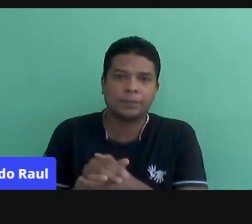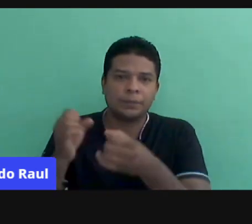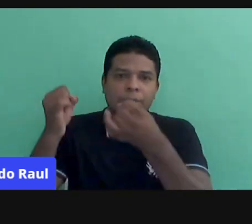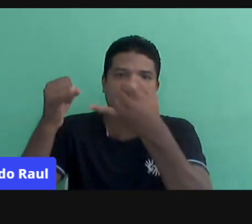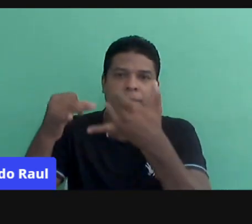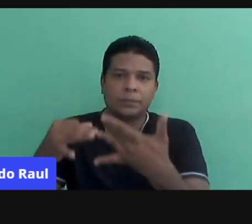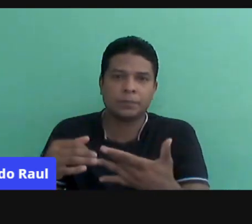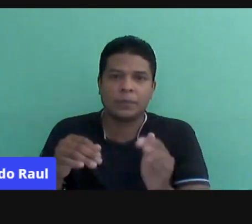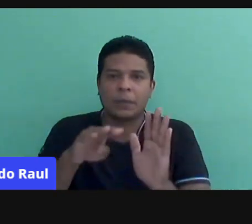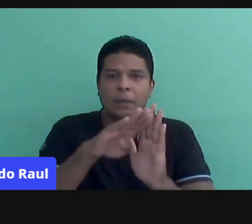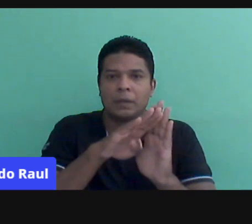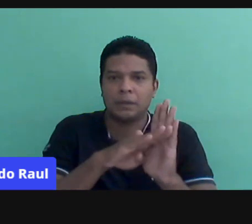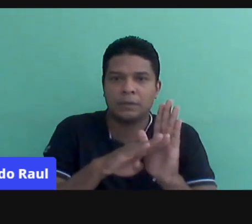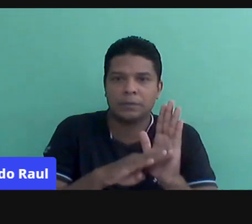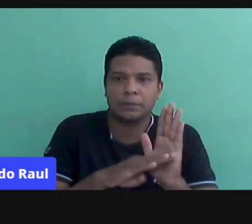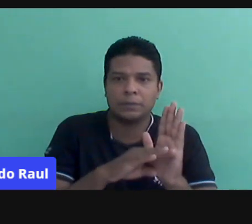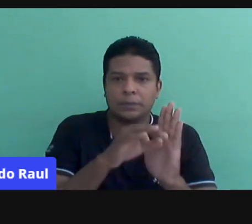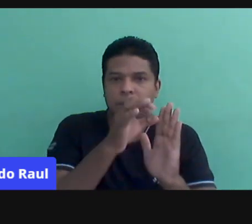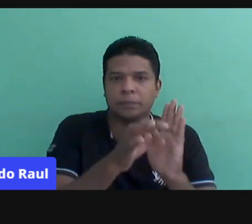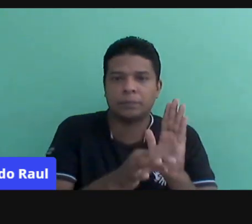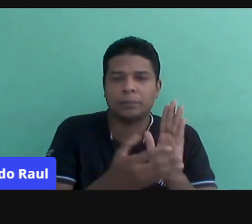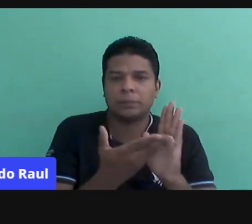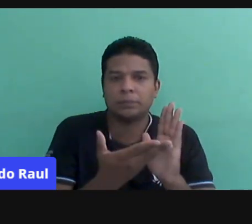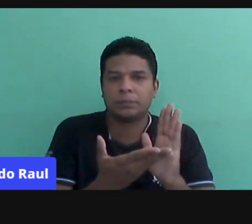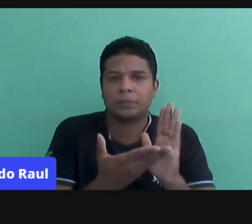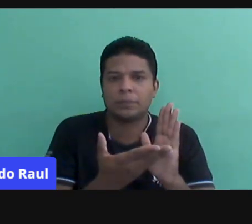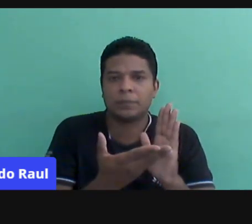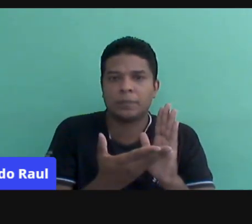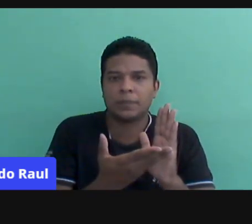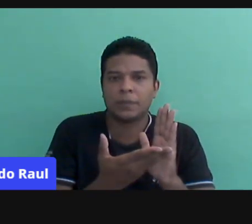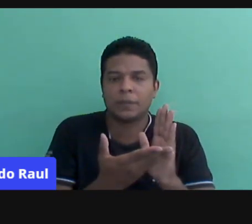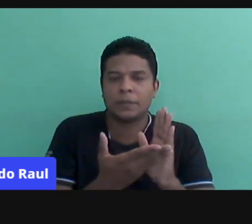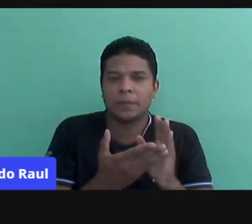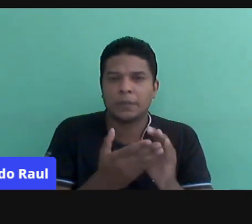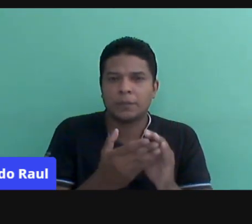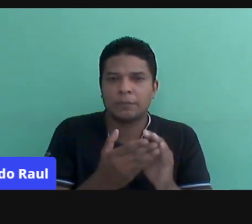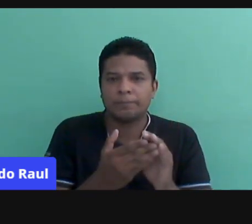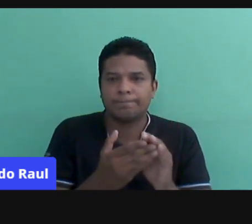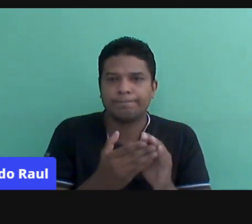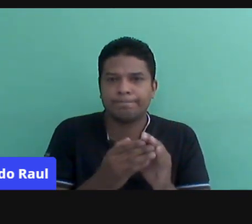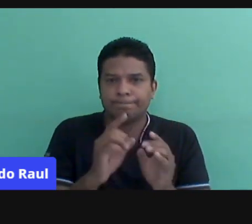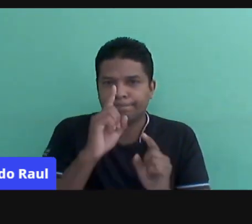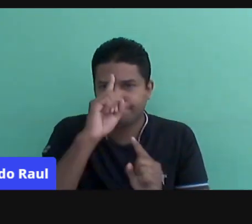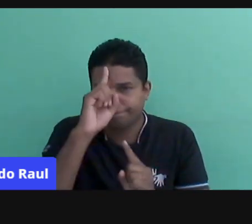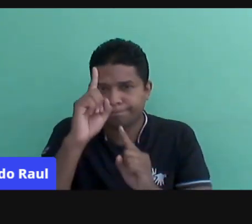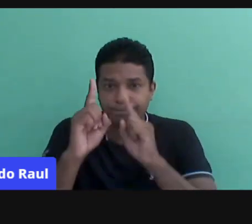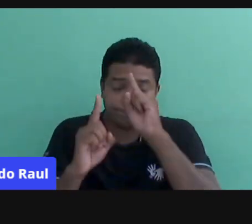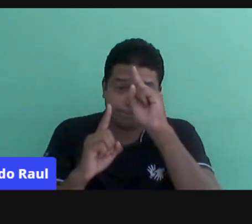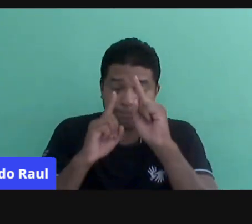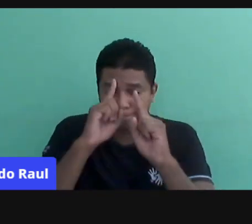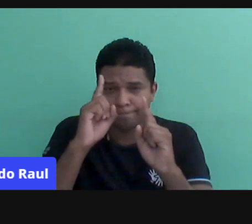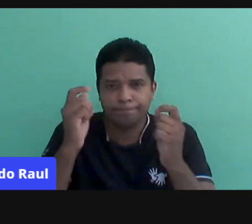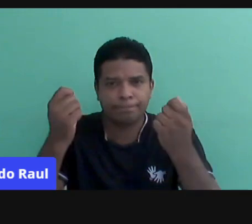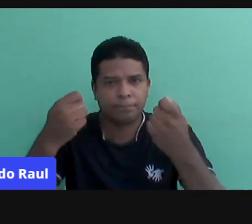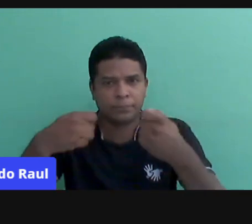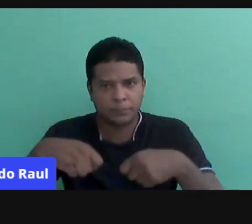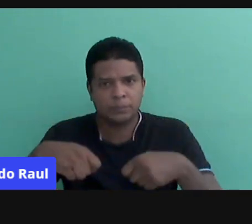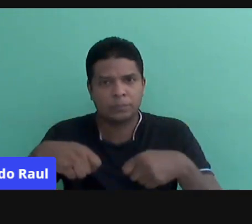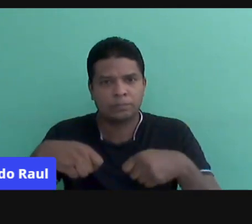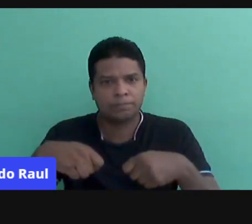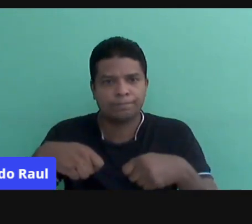receitas, né? Porque nem nós temos. Mas construir possibilidades, né? Construir